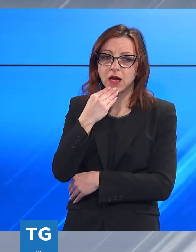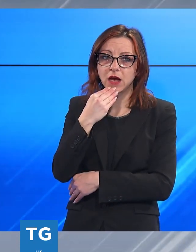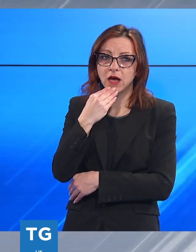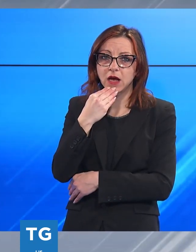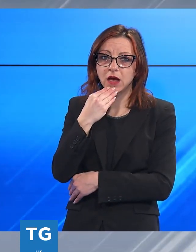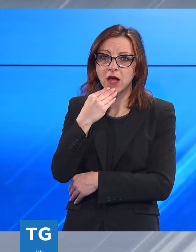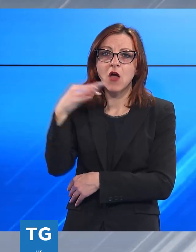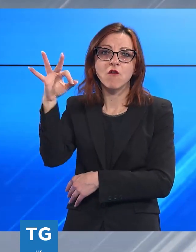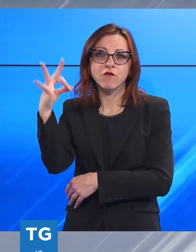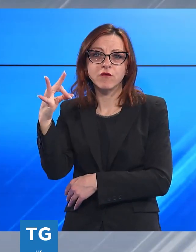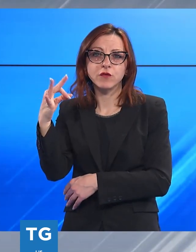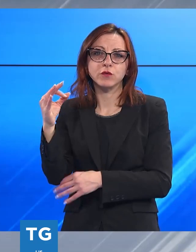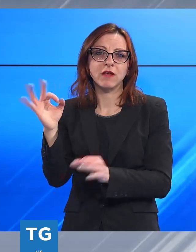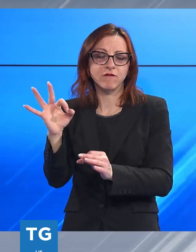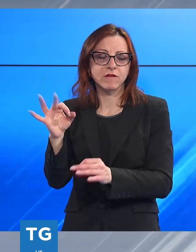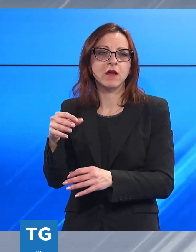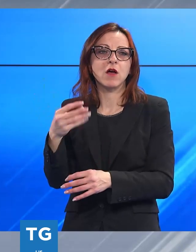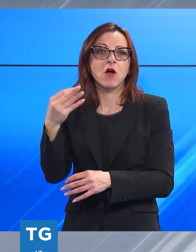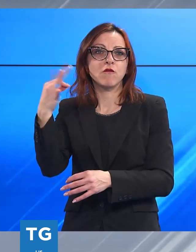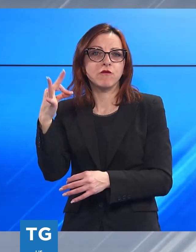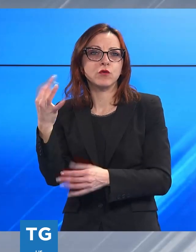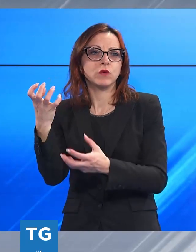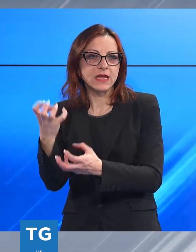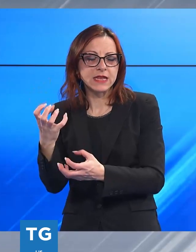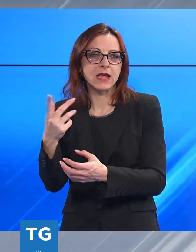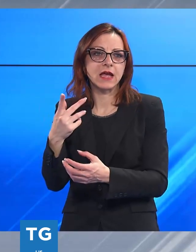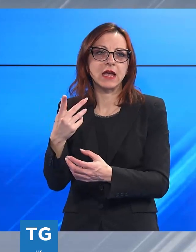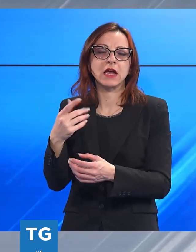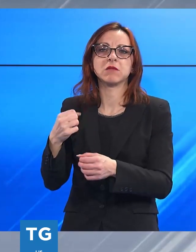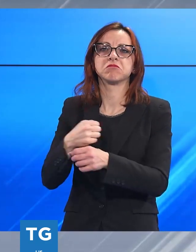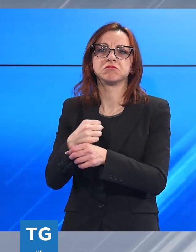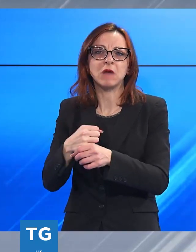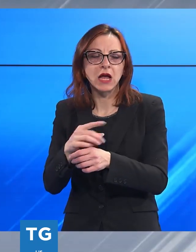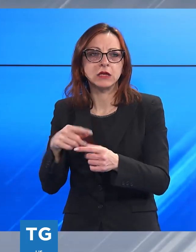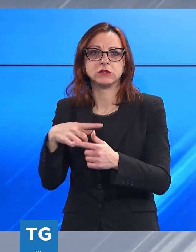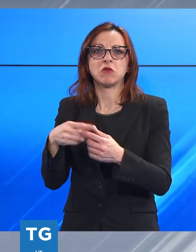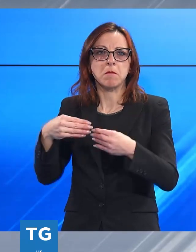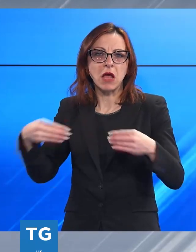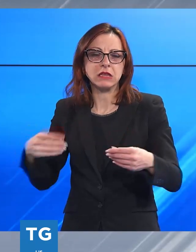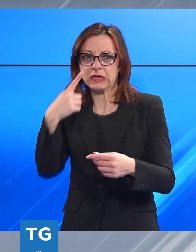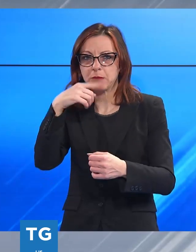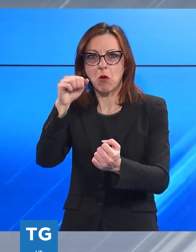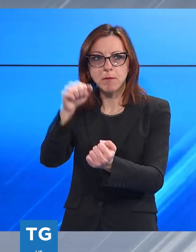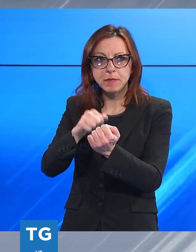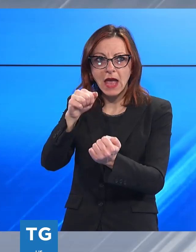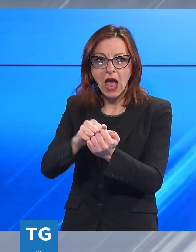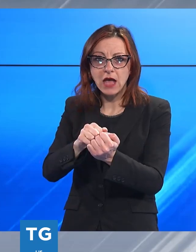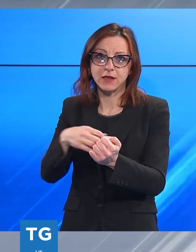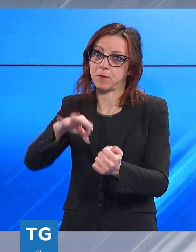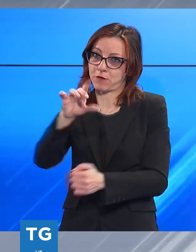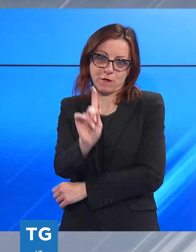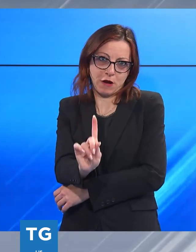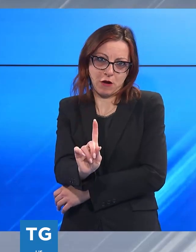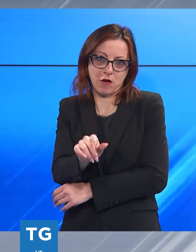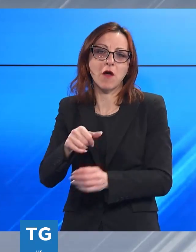frutta fresca a frutta secca, a cosmetici, a materiali inerti, pietre non preziose, a